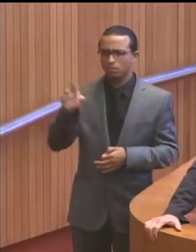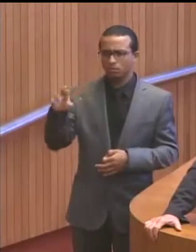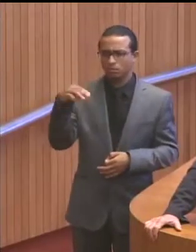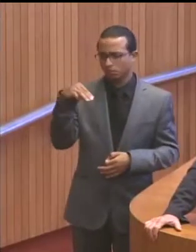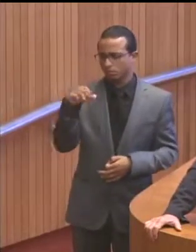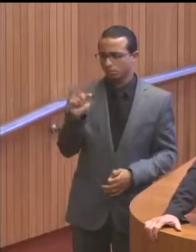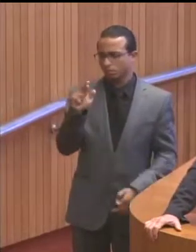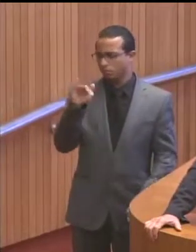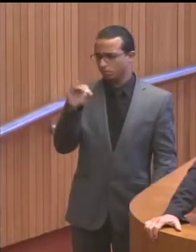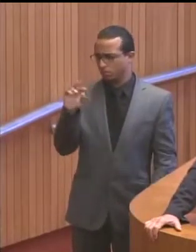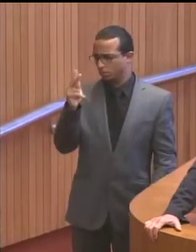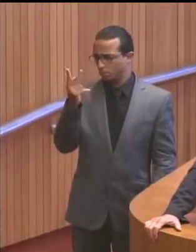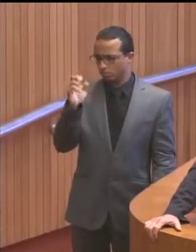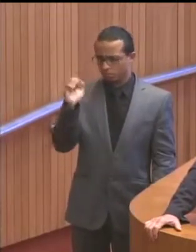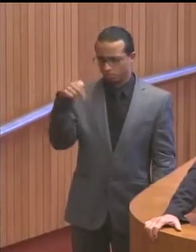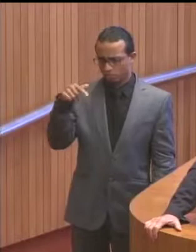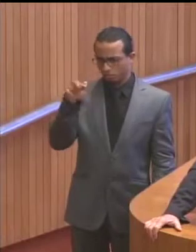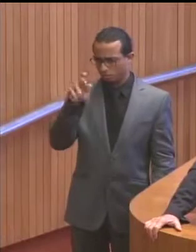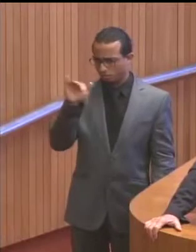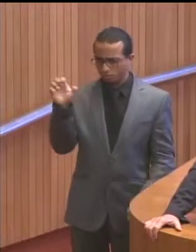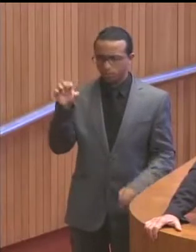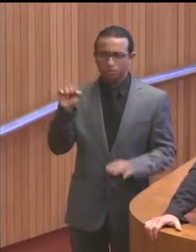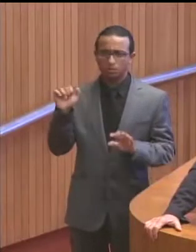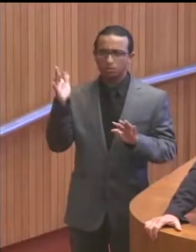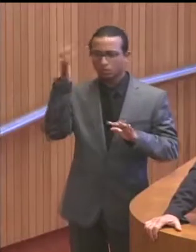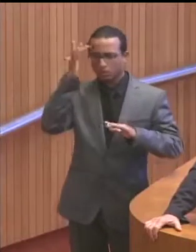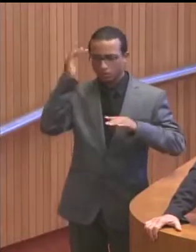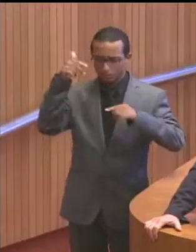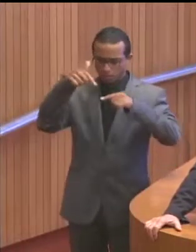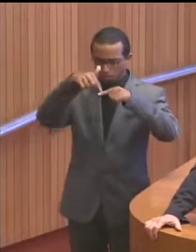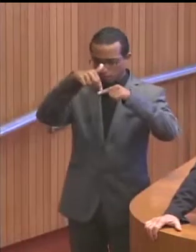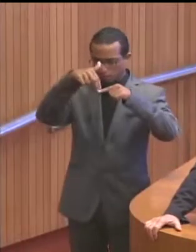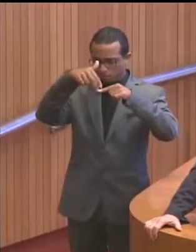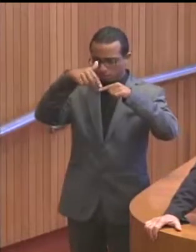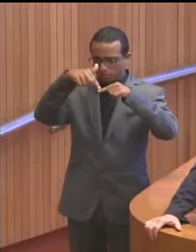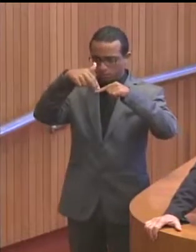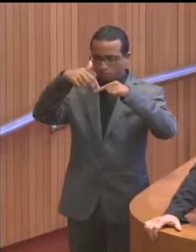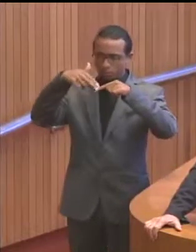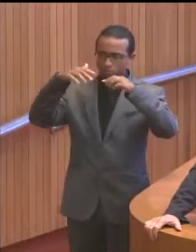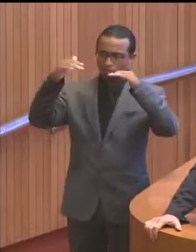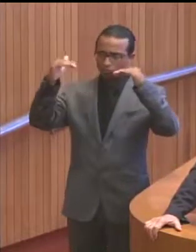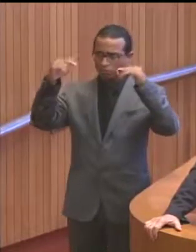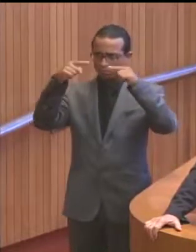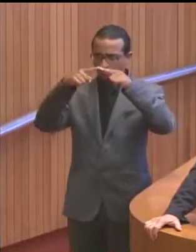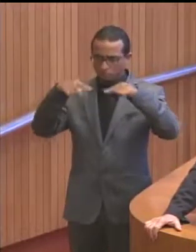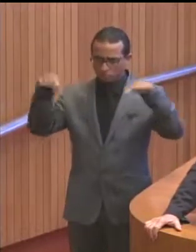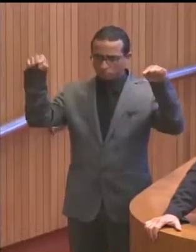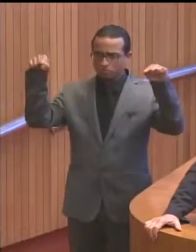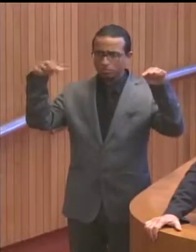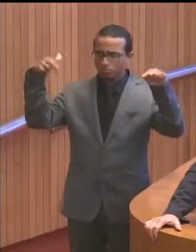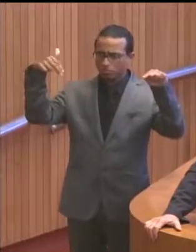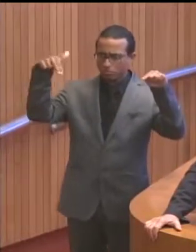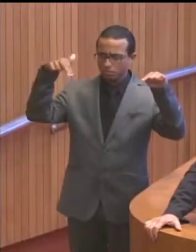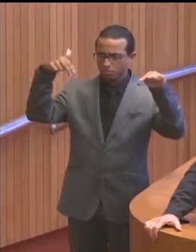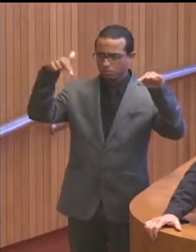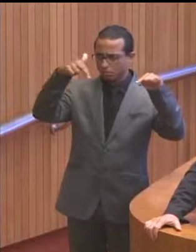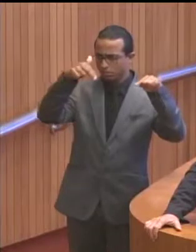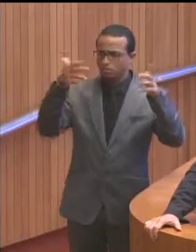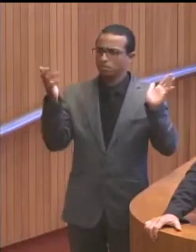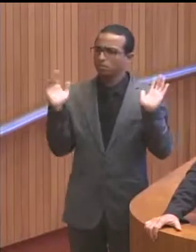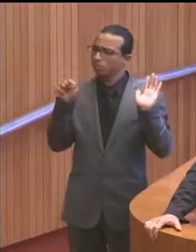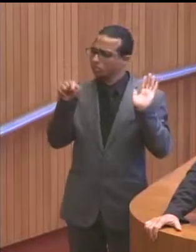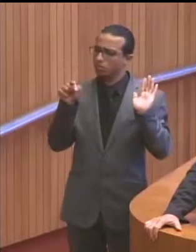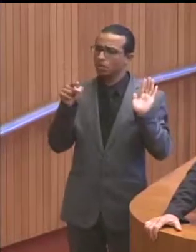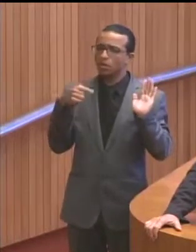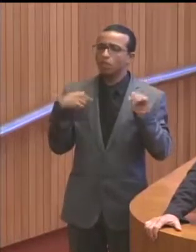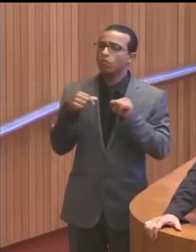Henrique Simons, desse equilibrismo político falso que às vezes queram fazer, não façam com que esse ufanismo venha a